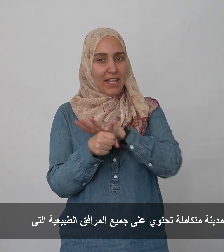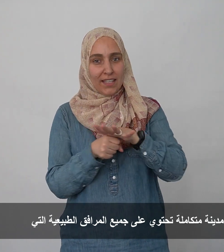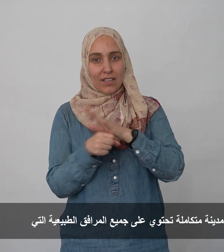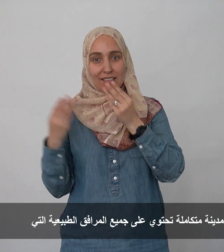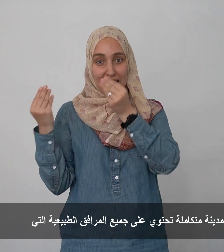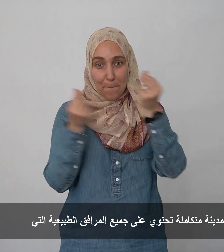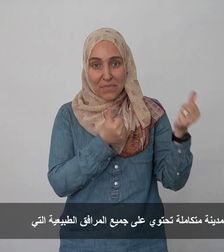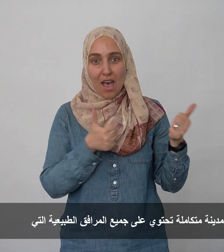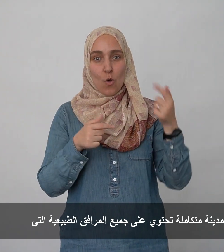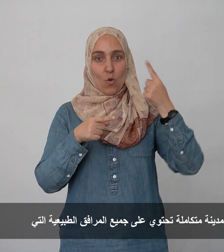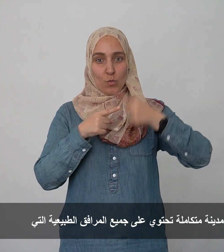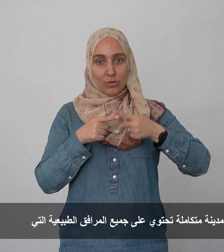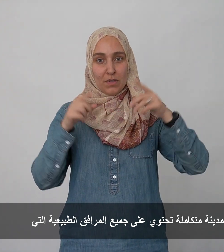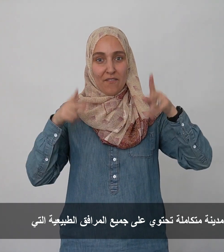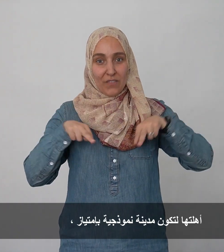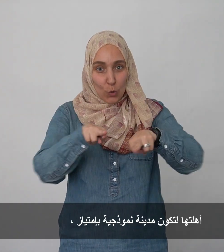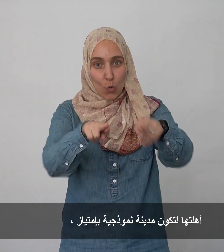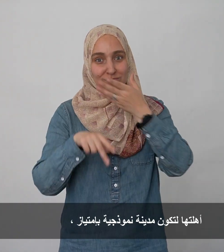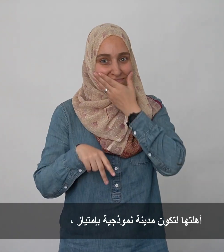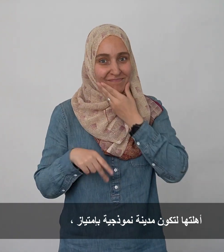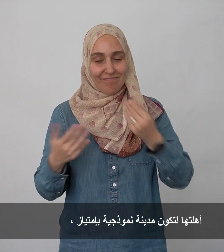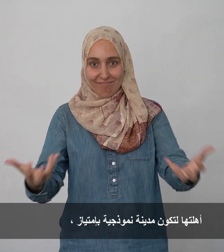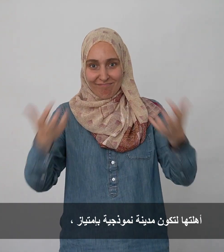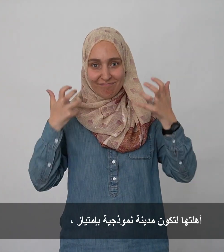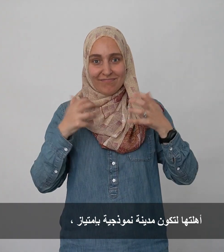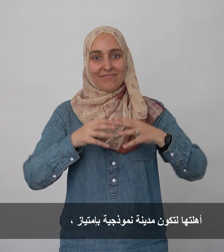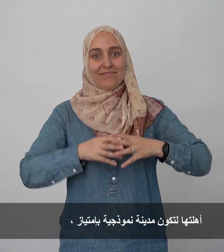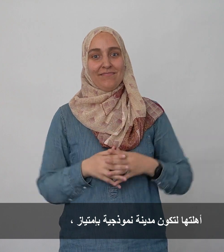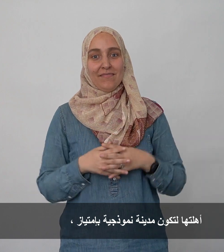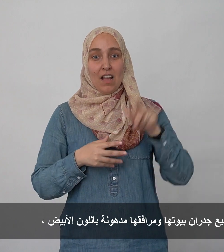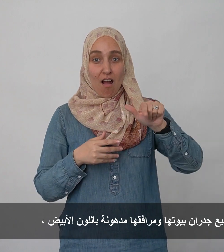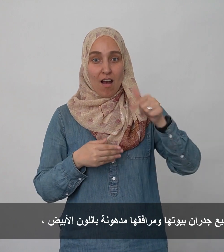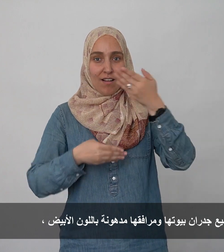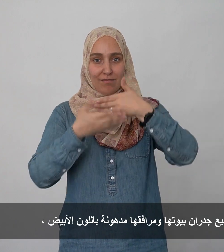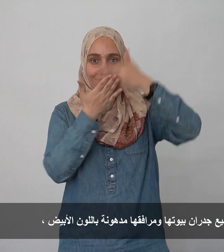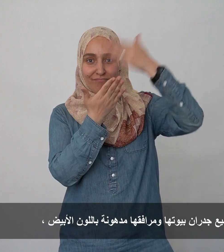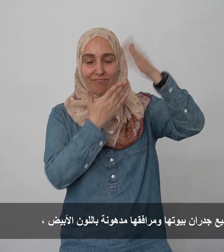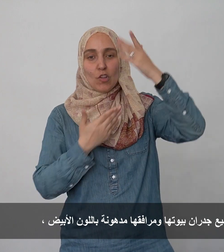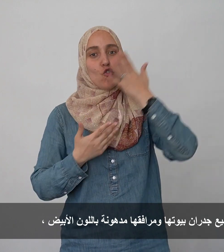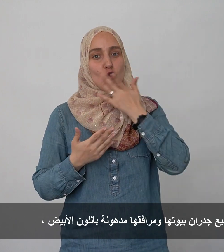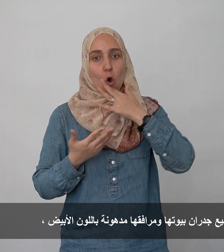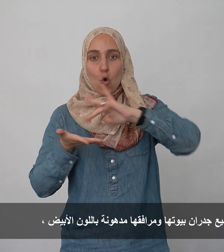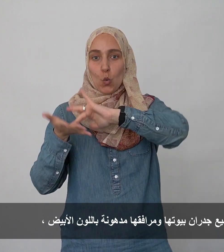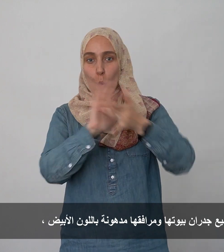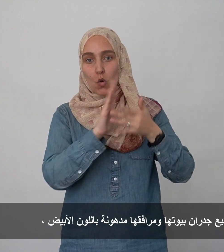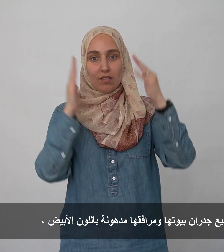تحتوي على جميع المرافق الطبيعية التي أهلتها لتكون مدينة نموذجية